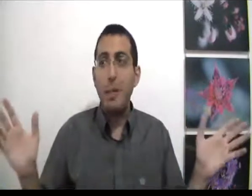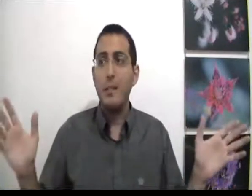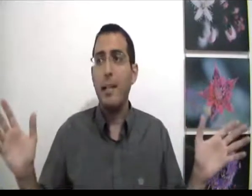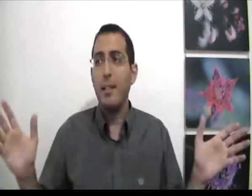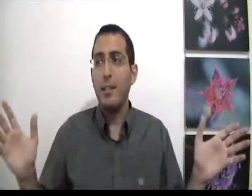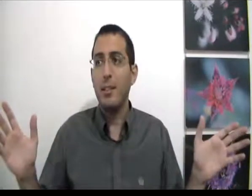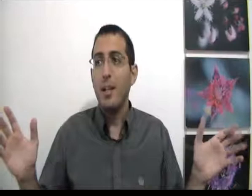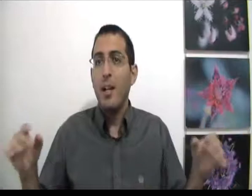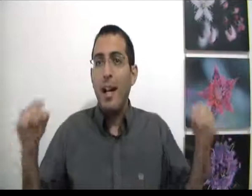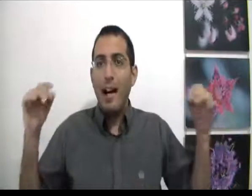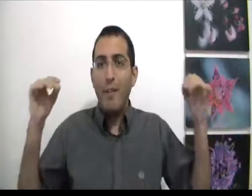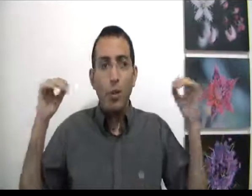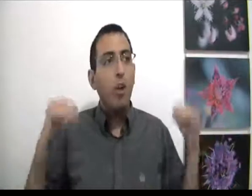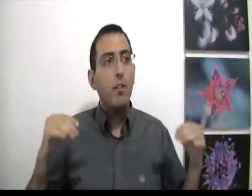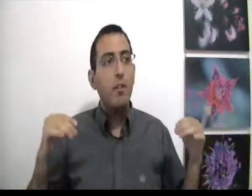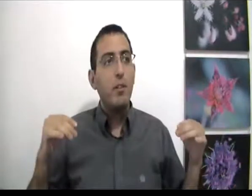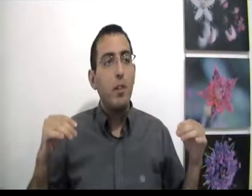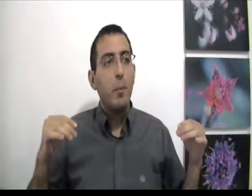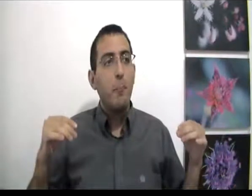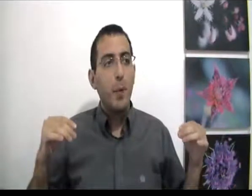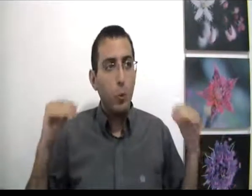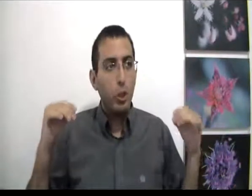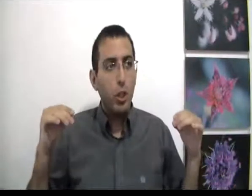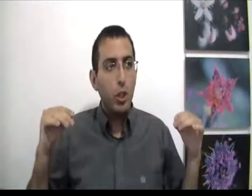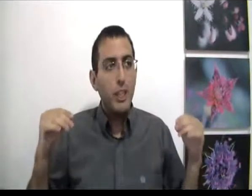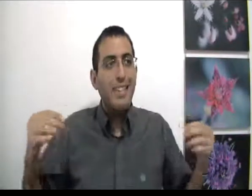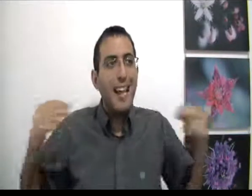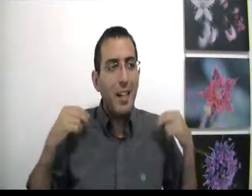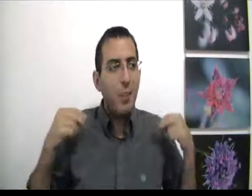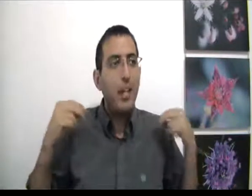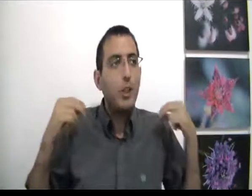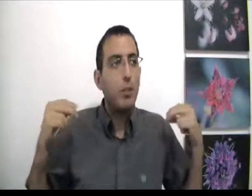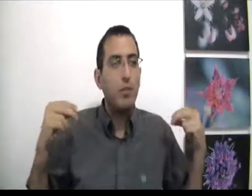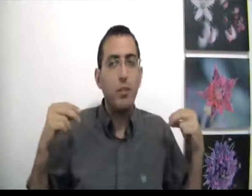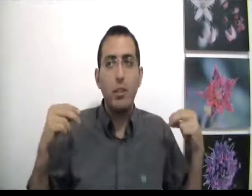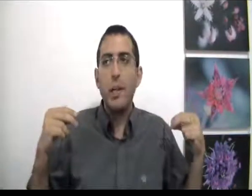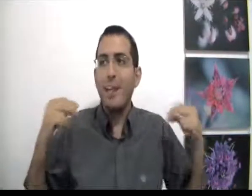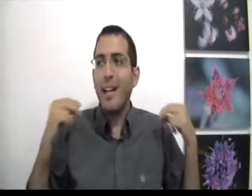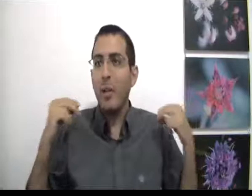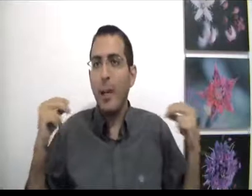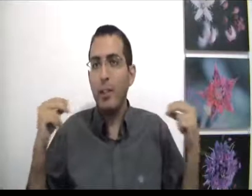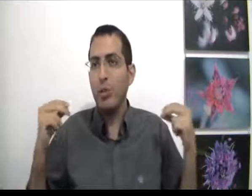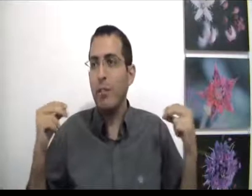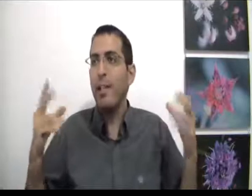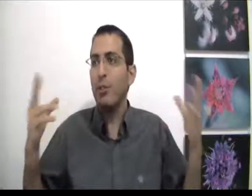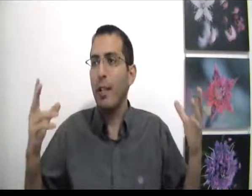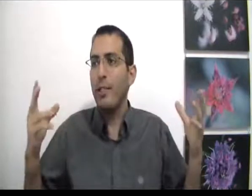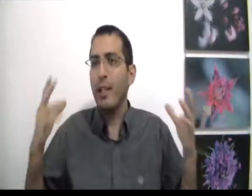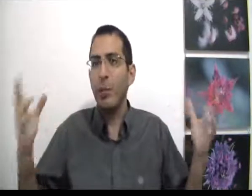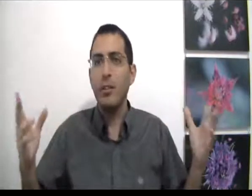מה שבא לך? אבל טוב פירושו שאתה מרגיש טוב כי אם אתה לא מרגיש טוב לא יעזור לך שגידו לך